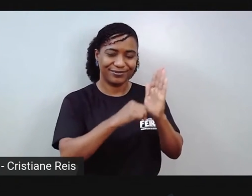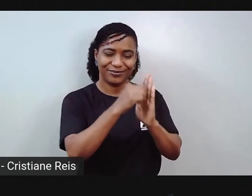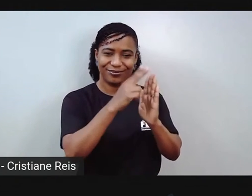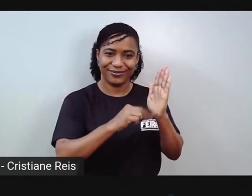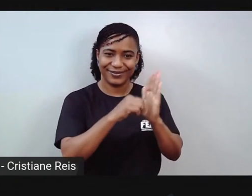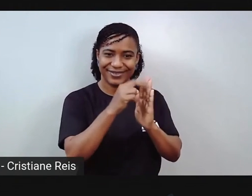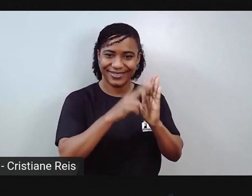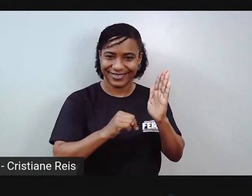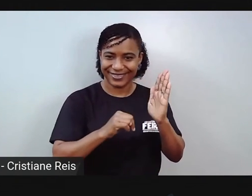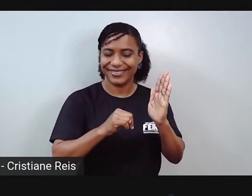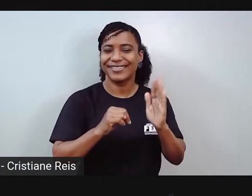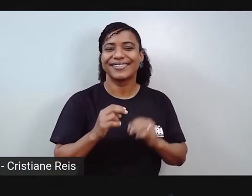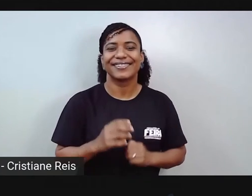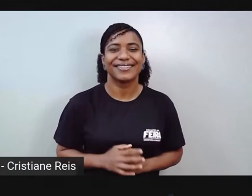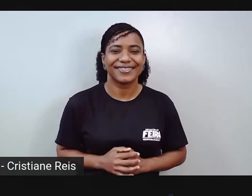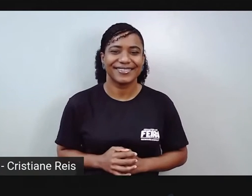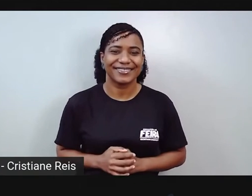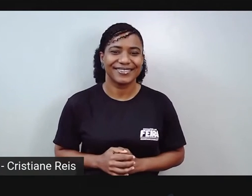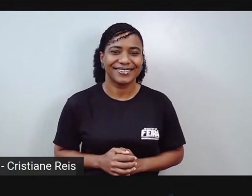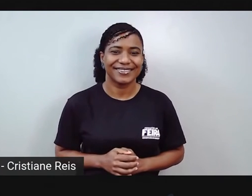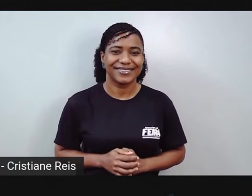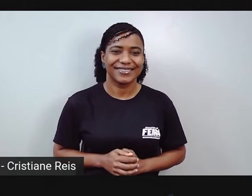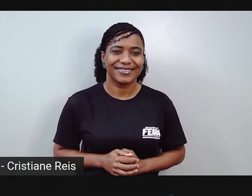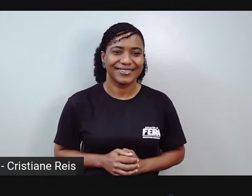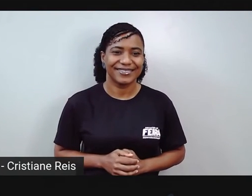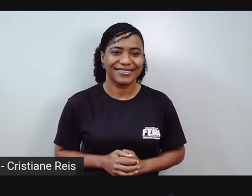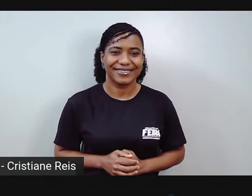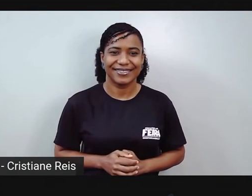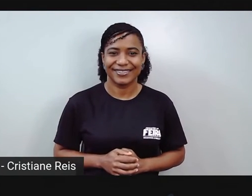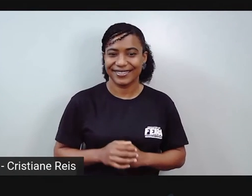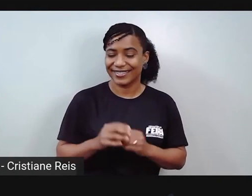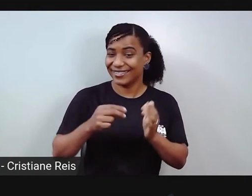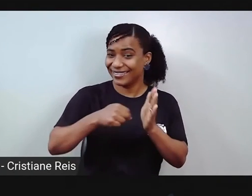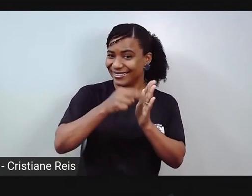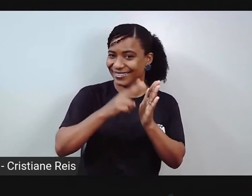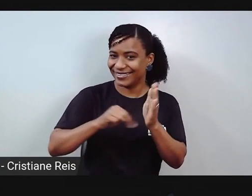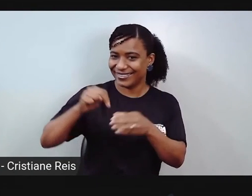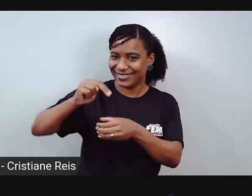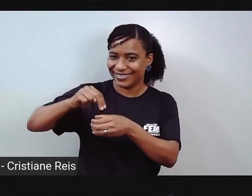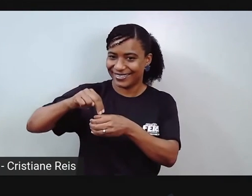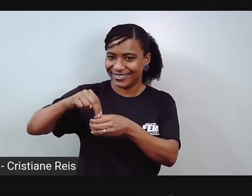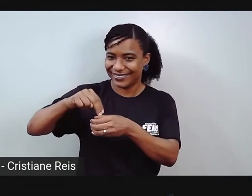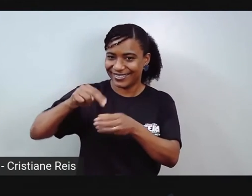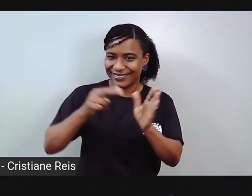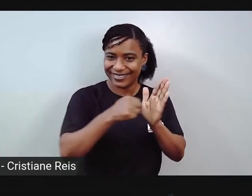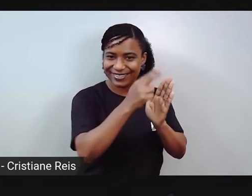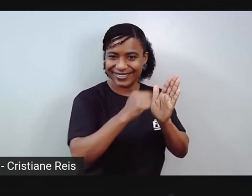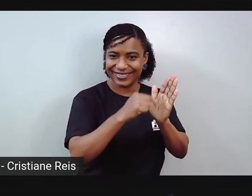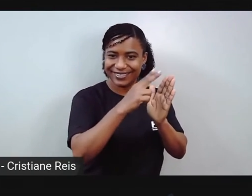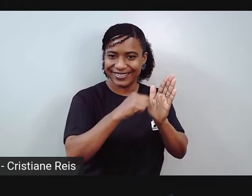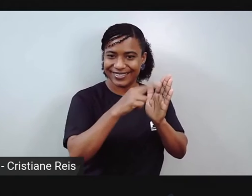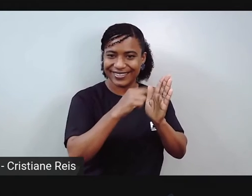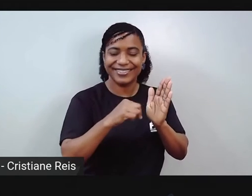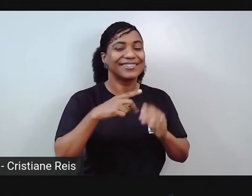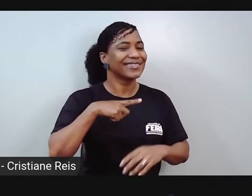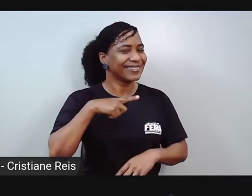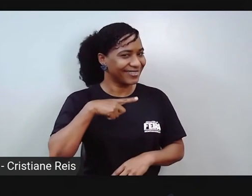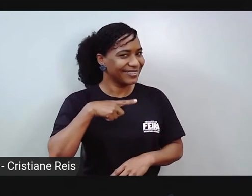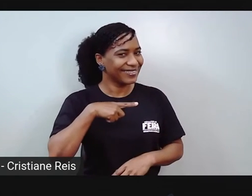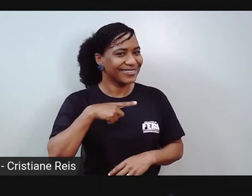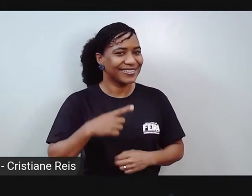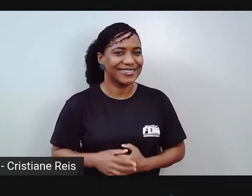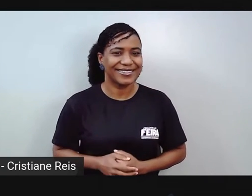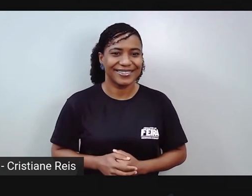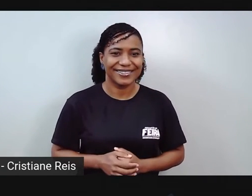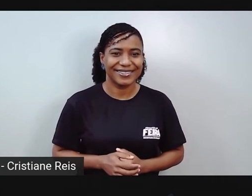utilizar, tan, tan, tan, tinta. Isso. Vamos utilizar tinta para que o nosso